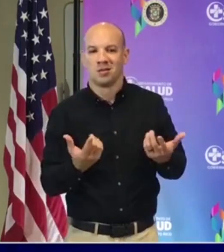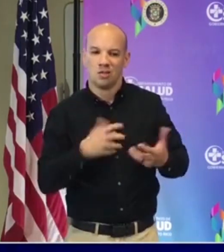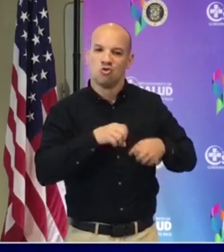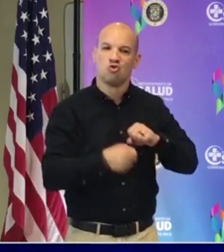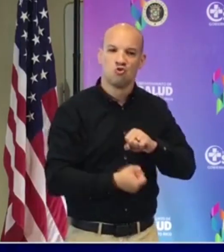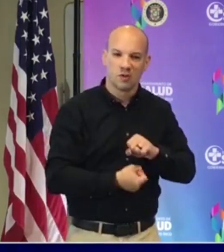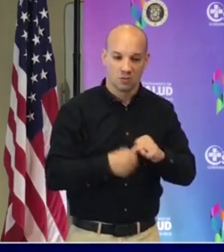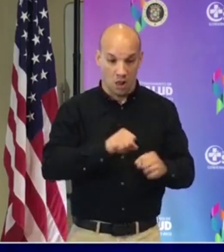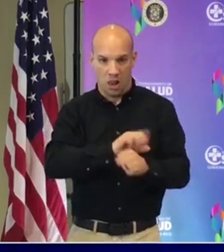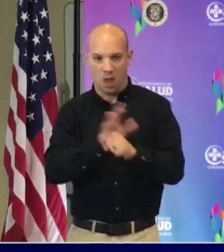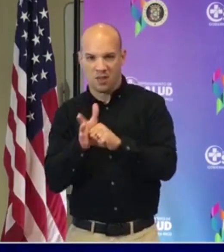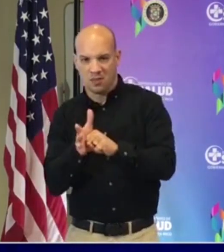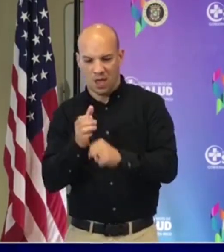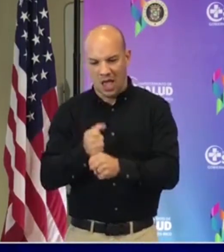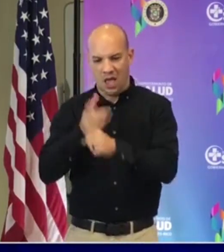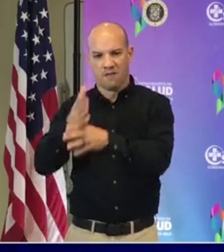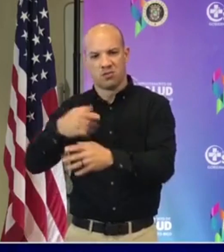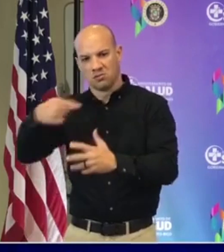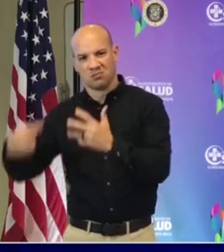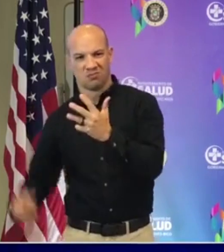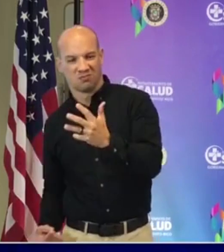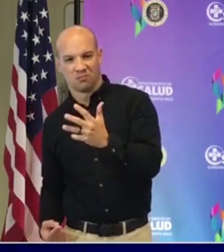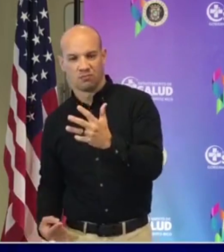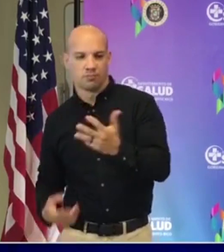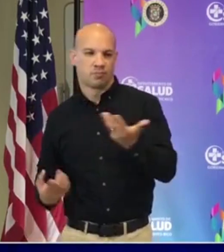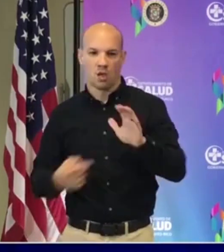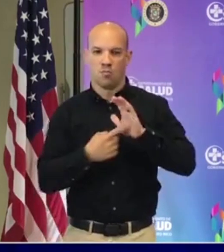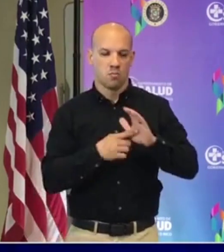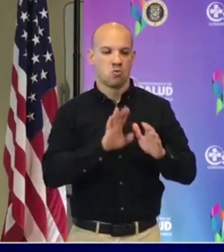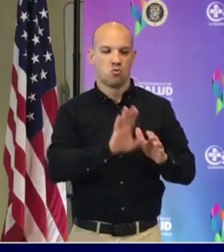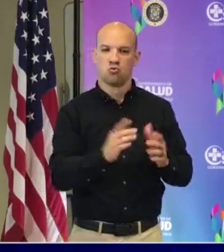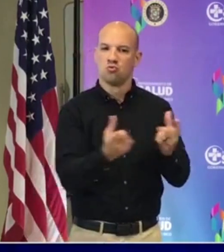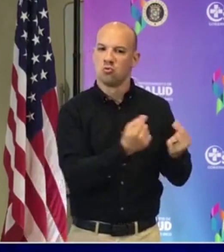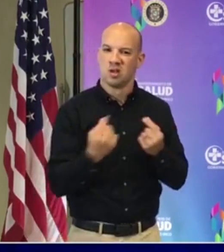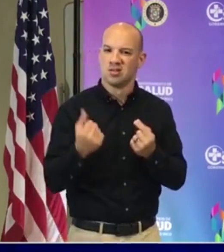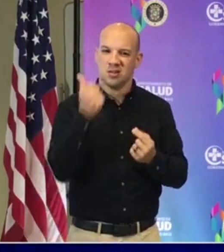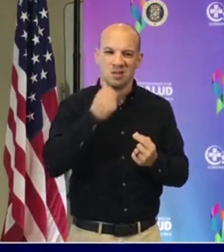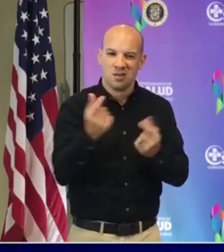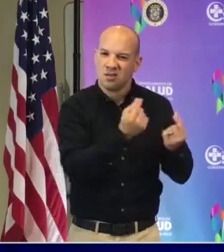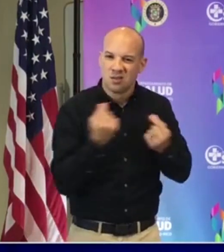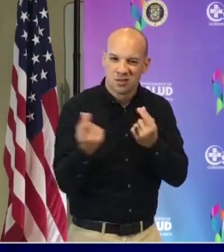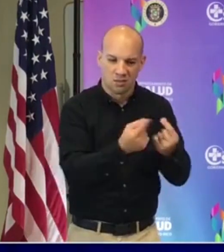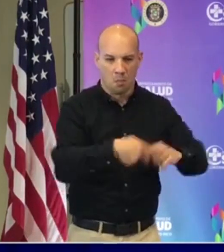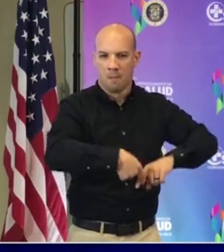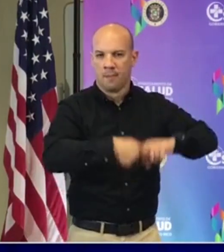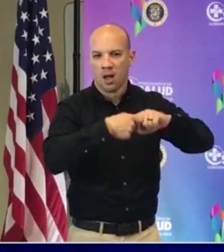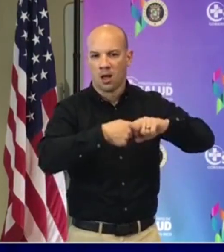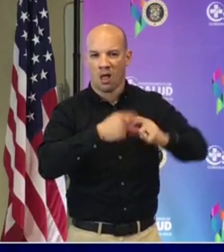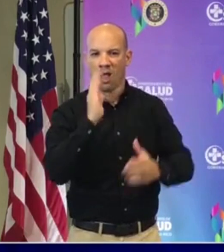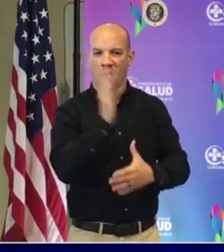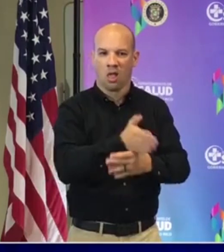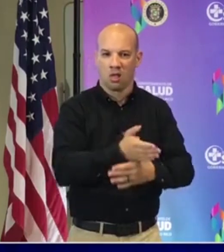pandemia. Entiéndase, nuestros niños han tenido una interrupción en su rutina y su vida diaria, han tenido una